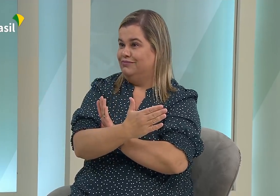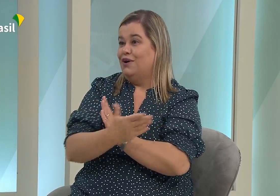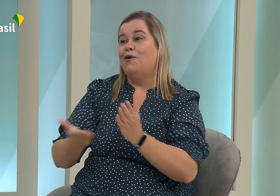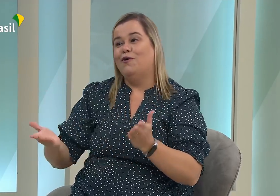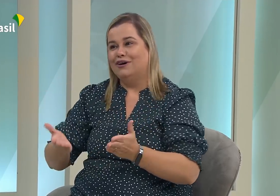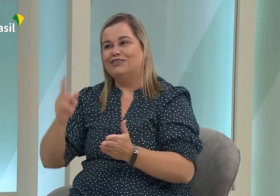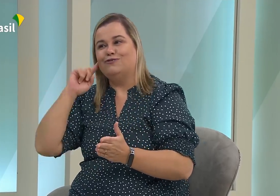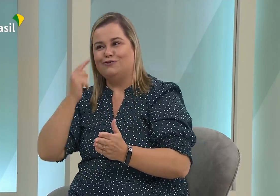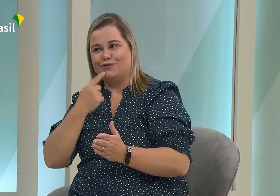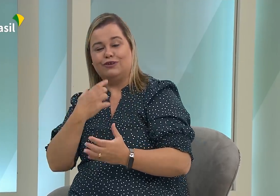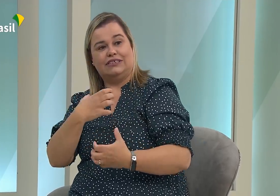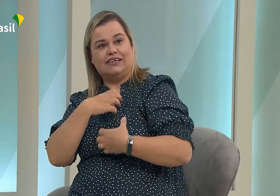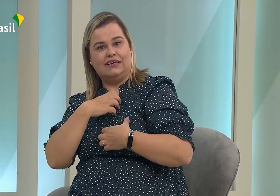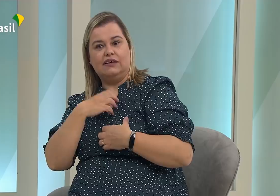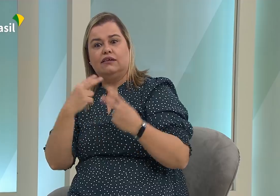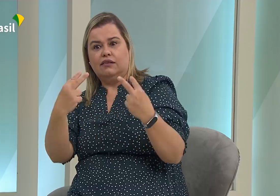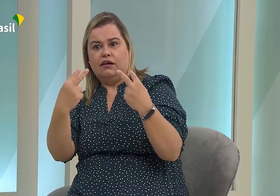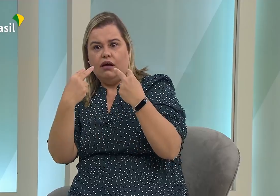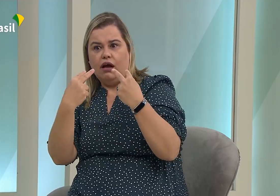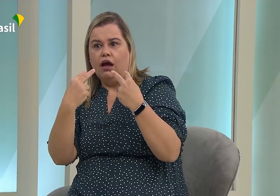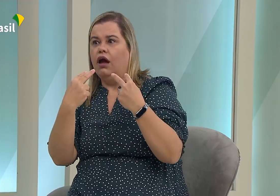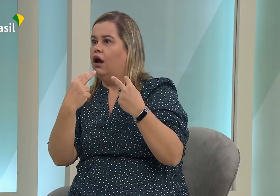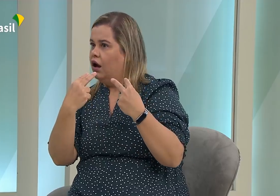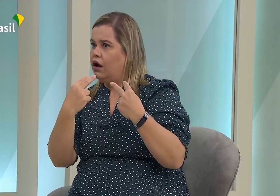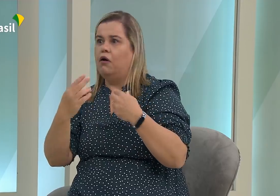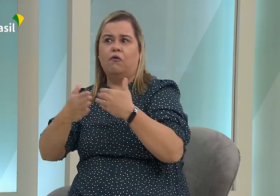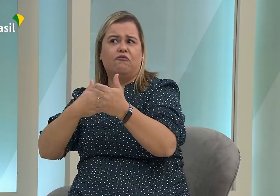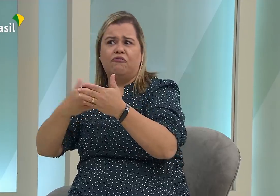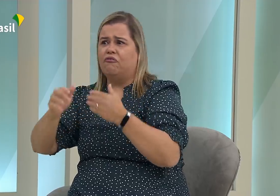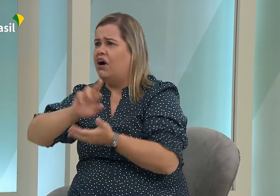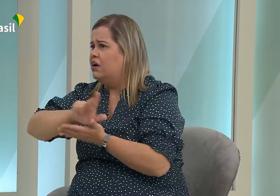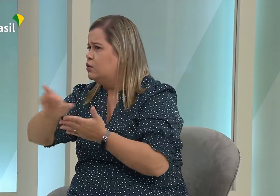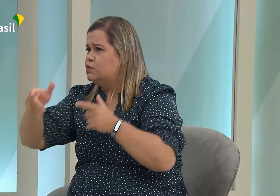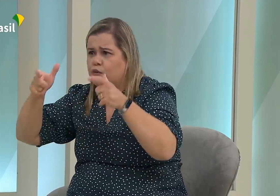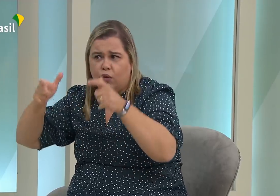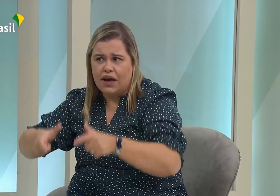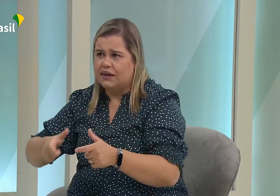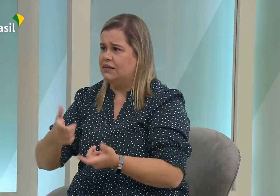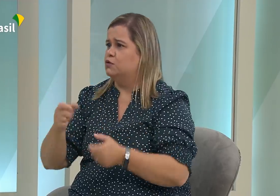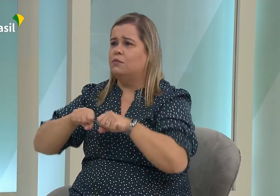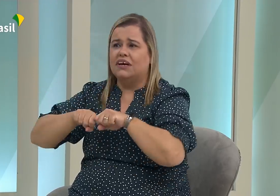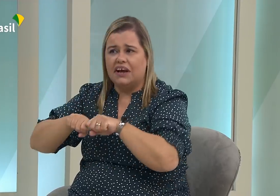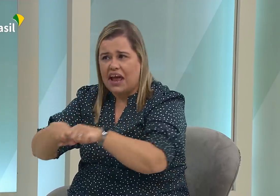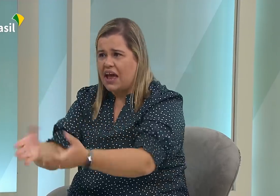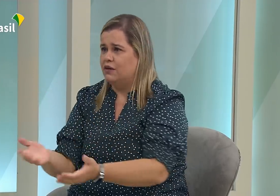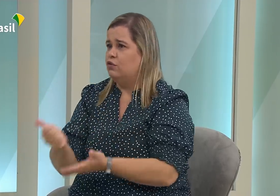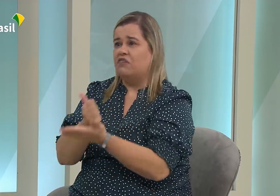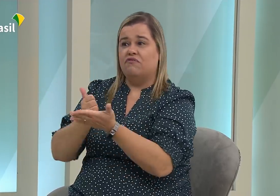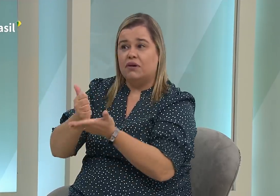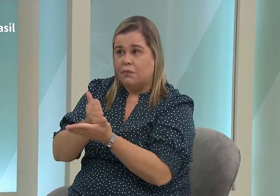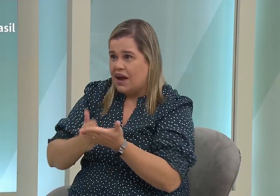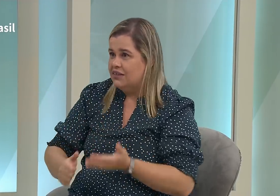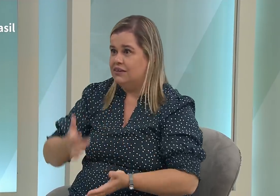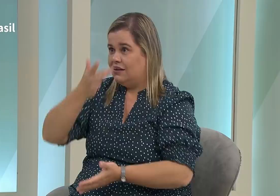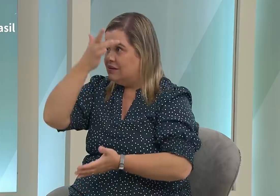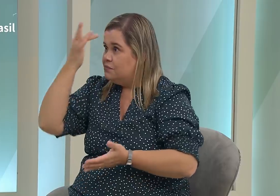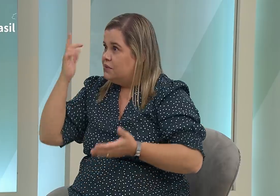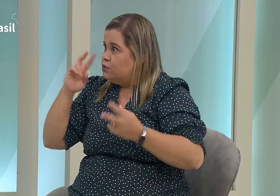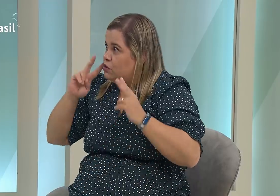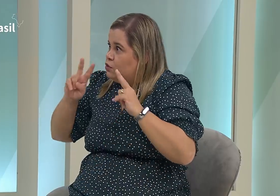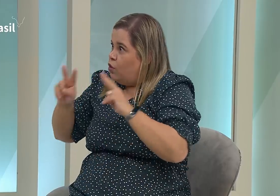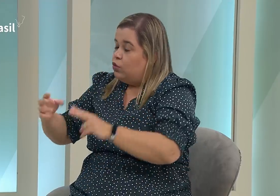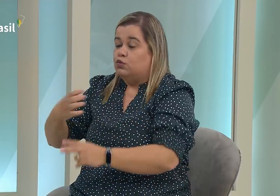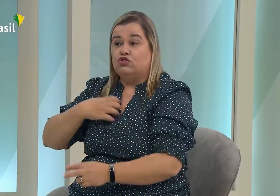comunicar. E fugiam dos surdos. Então, hoje, o surdo se sente até importante, se sente visto, ele está em vários lugares,